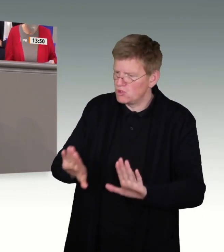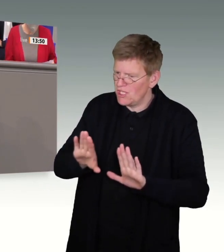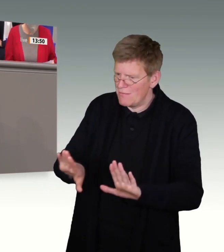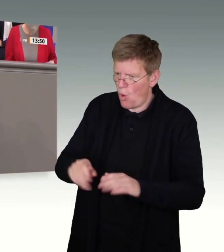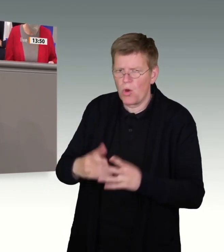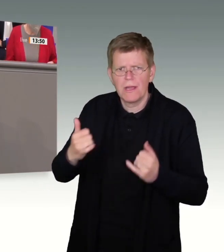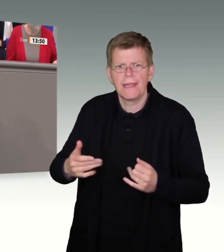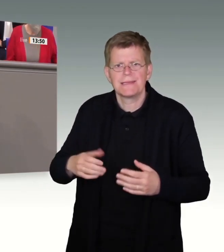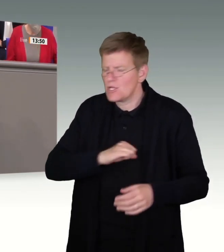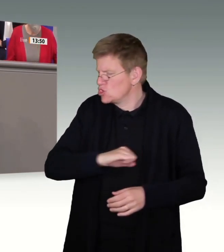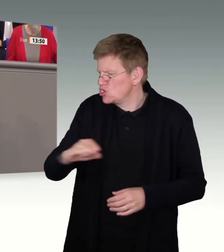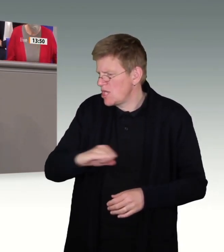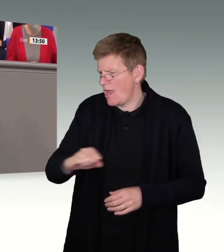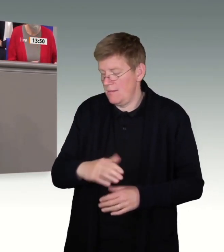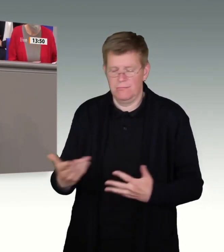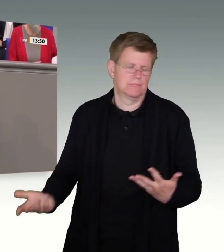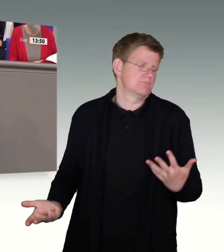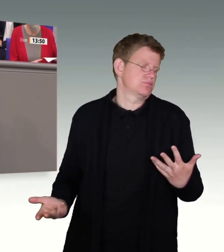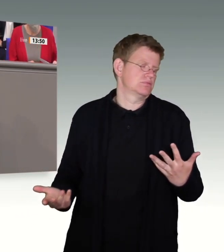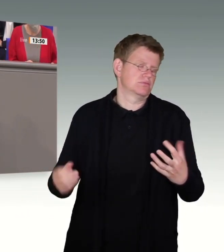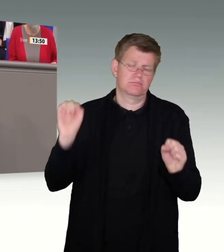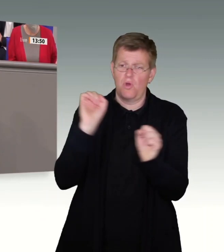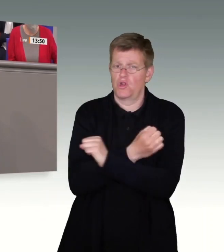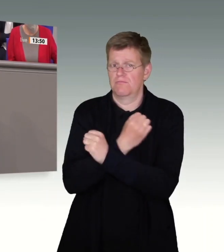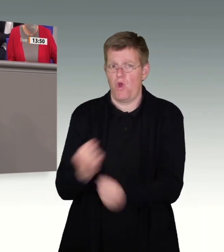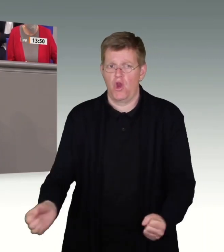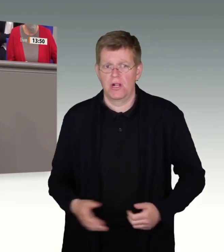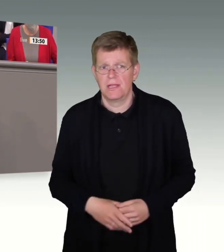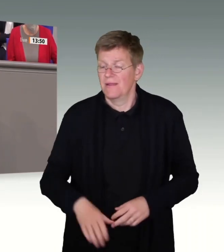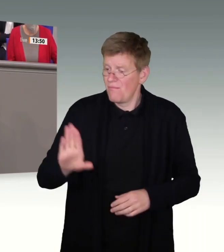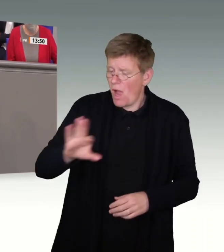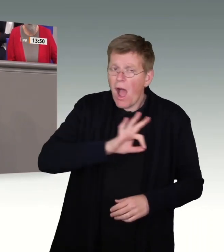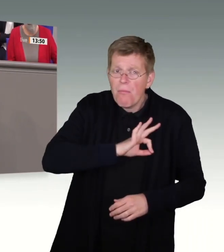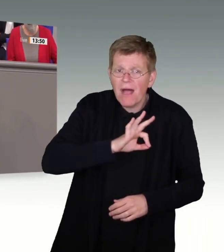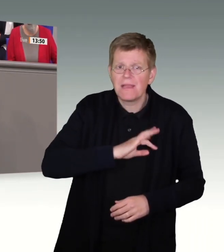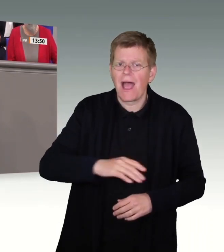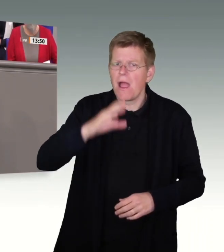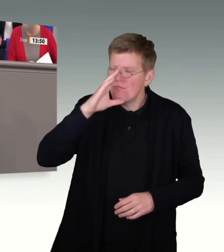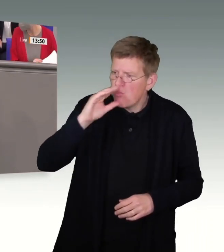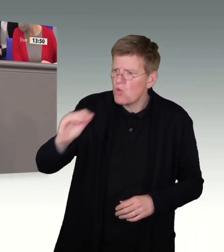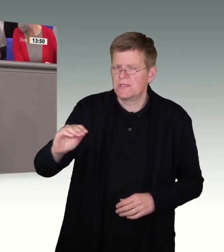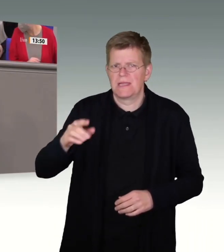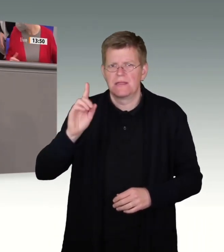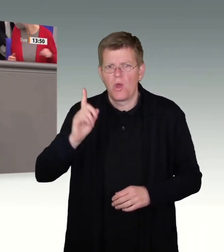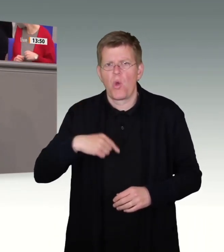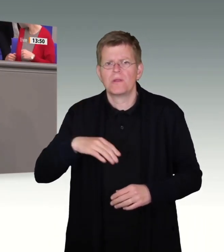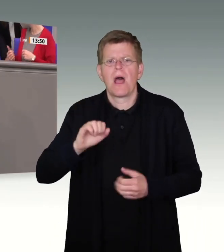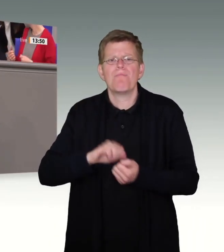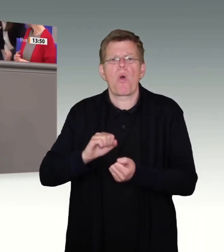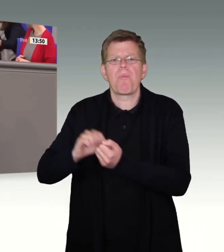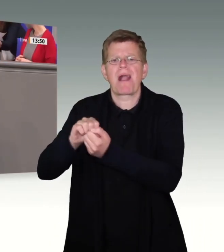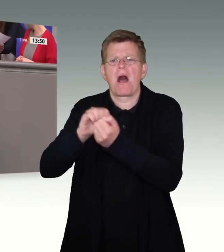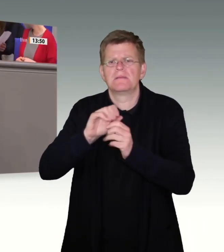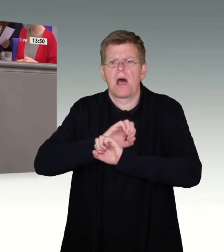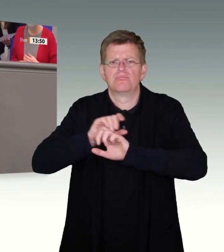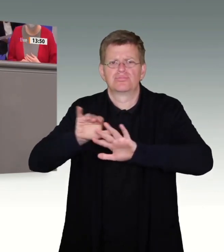mehr als zynisch. Ihre Partei, die mit Putin und seiner Propaganda als Deutschland groß geworden ist, das jetzt hier zum Anlass zu